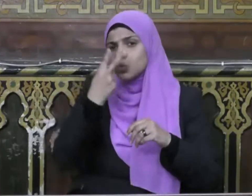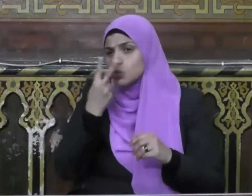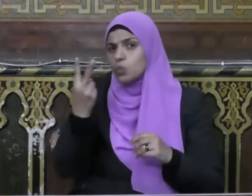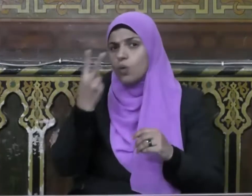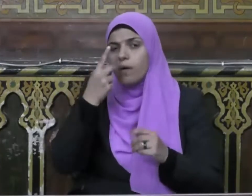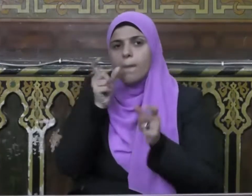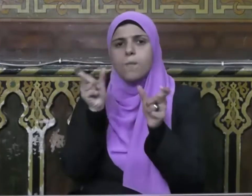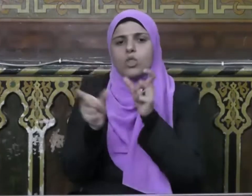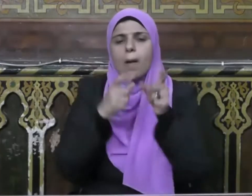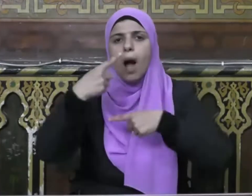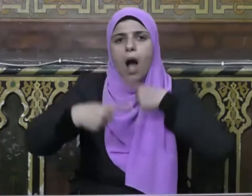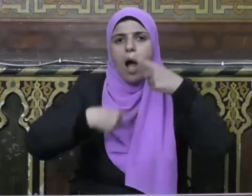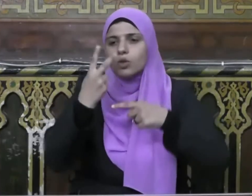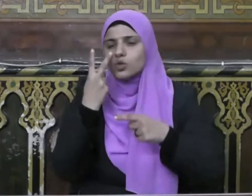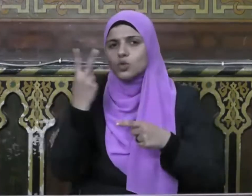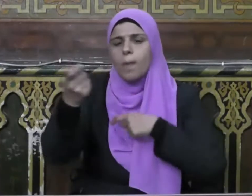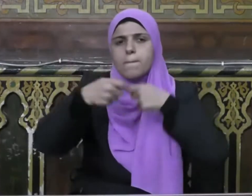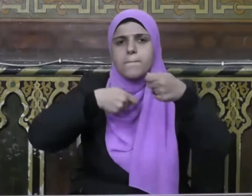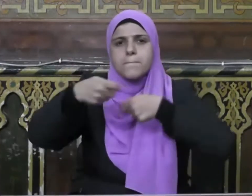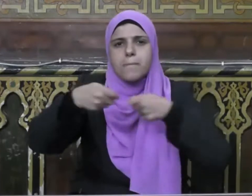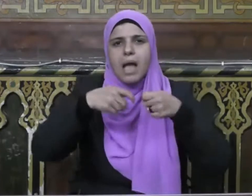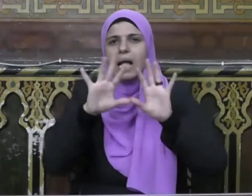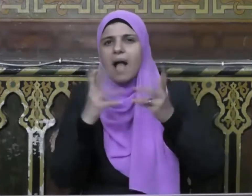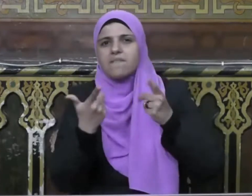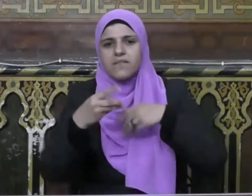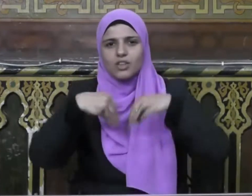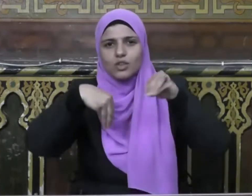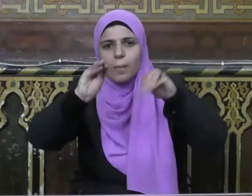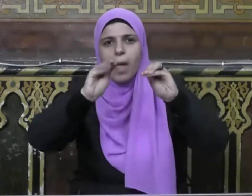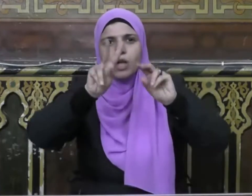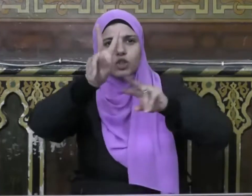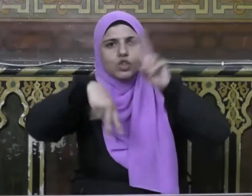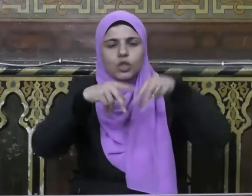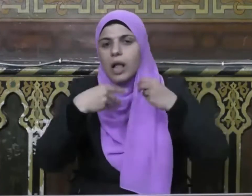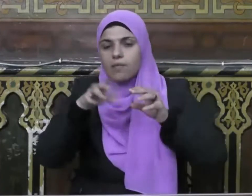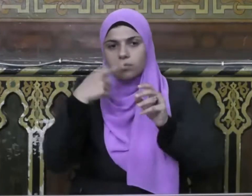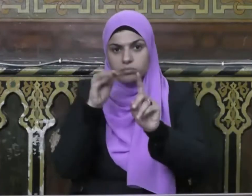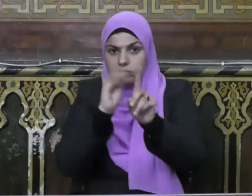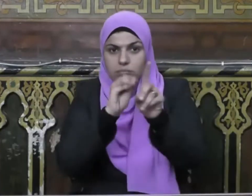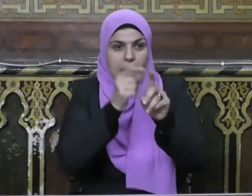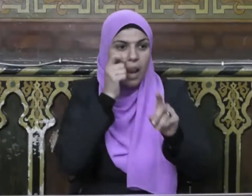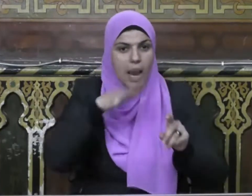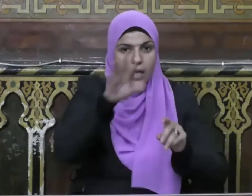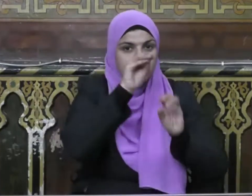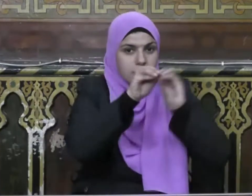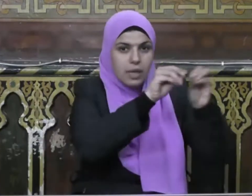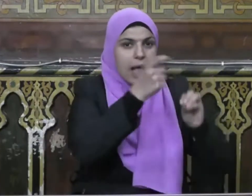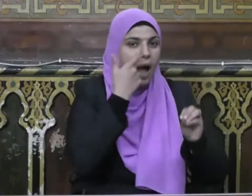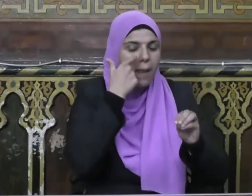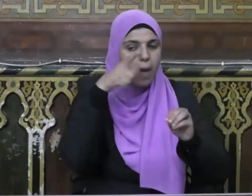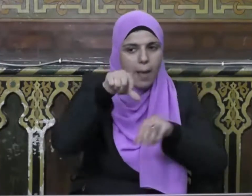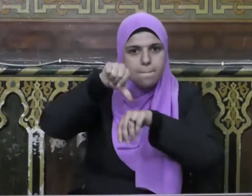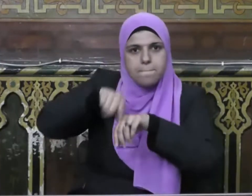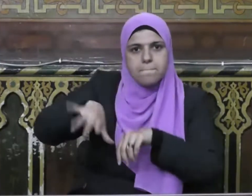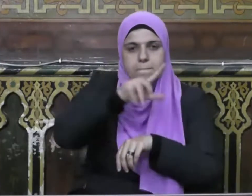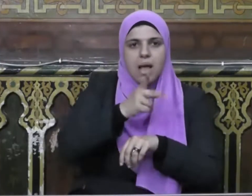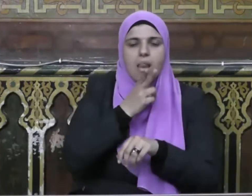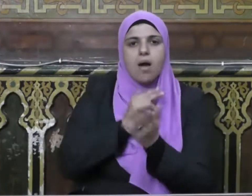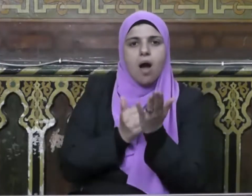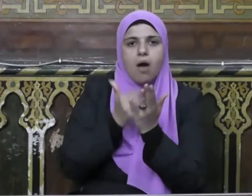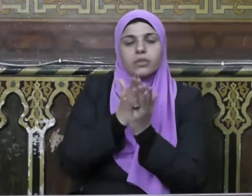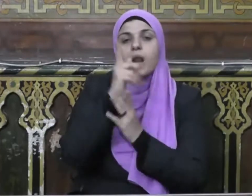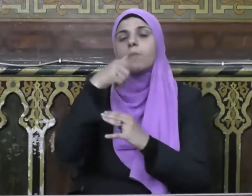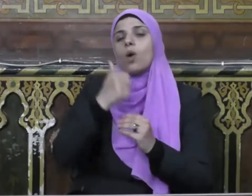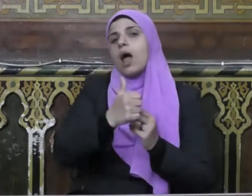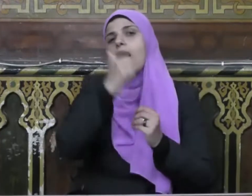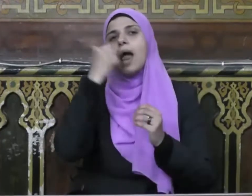بنفسه ويتابع حركة البيع والشراء ويوجه الناس إلى ما فيه صلاح حالهم